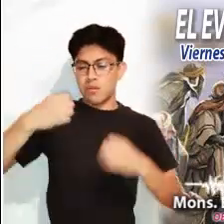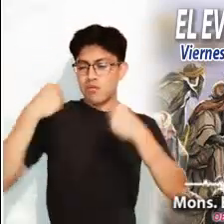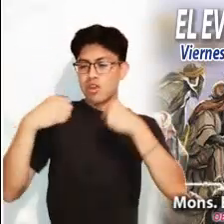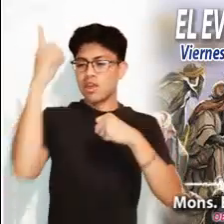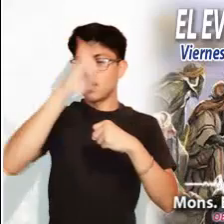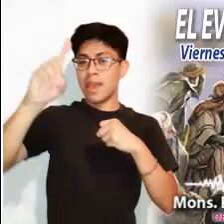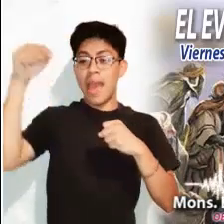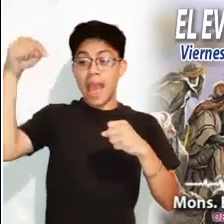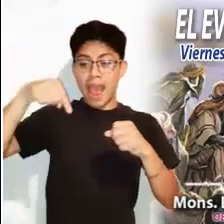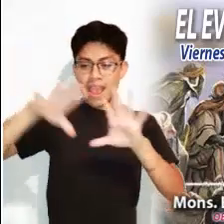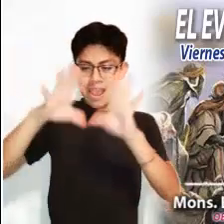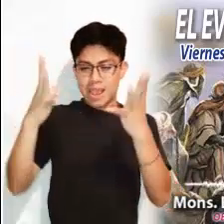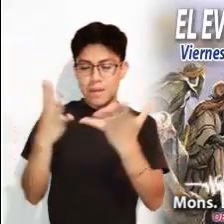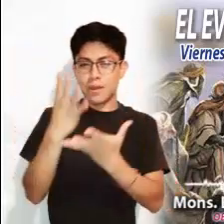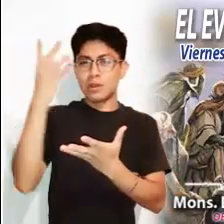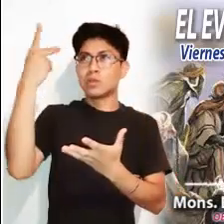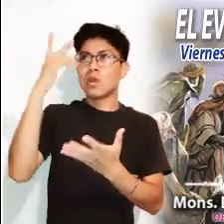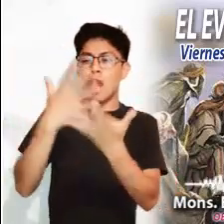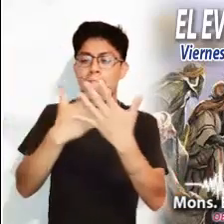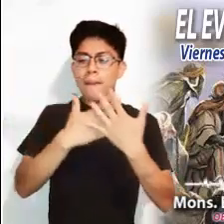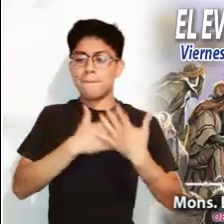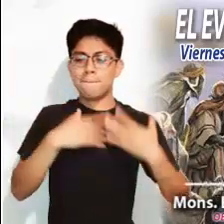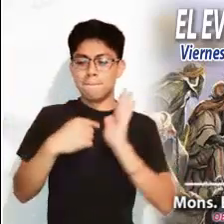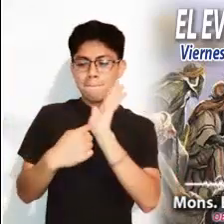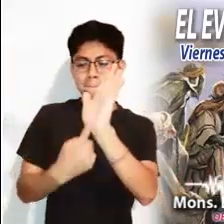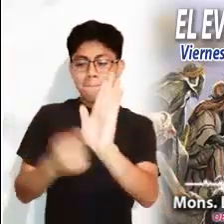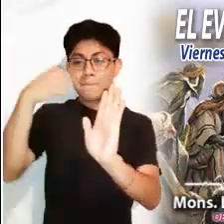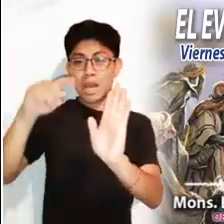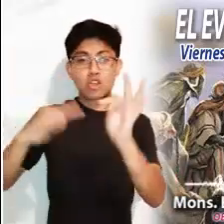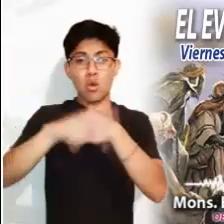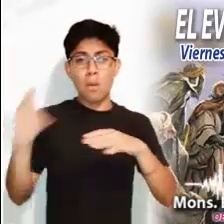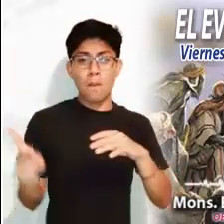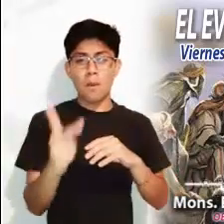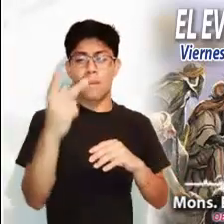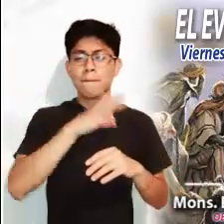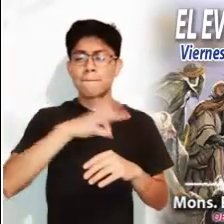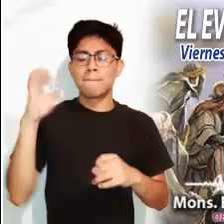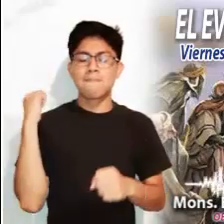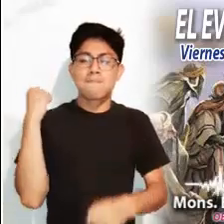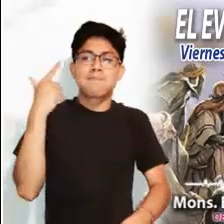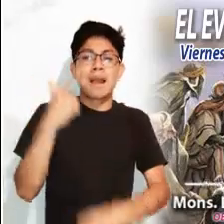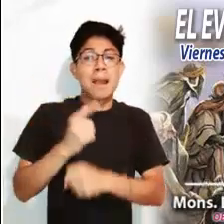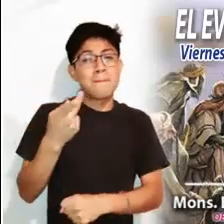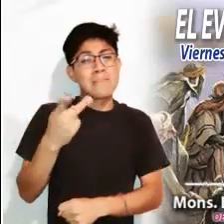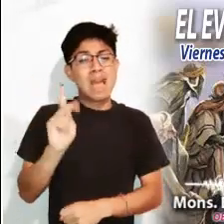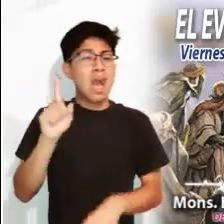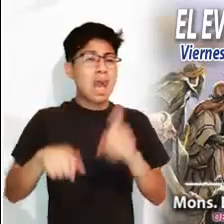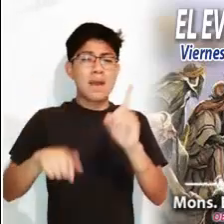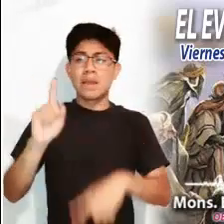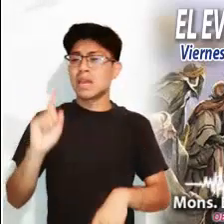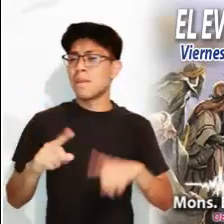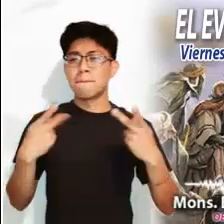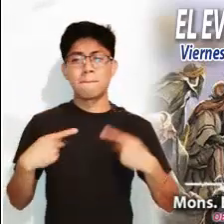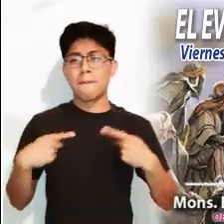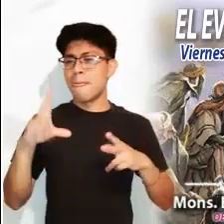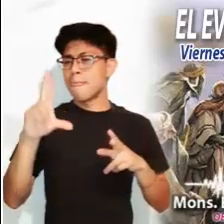de la creación, nos invita a considerar la grandeza y el poder de Dios En la creación, Dios ha dejado la